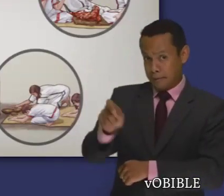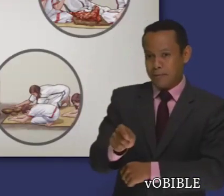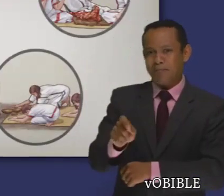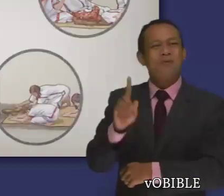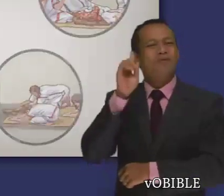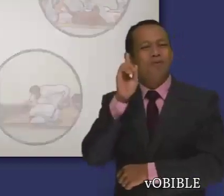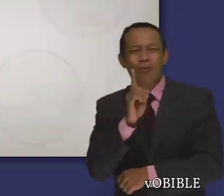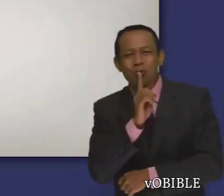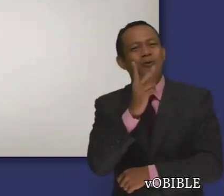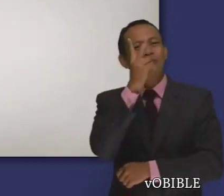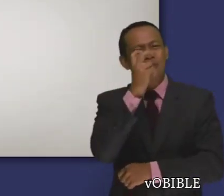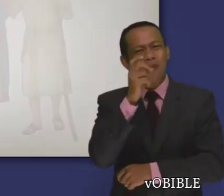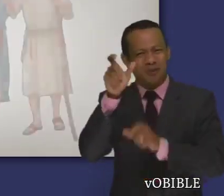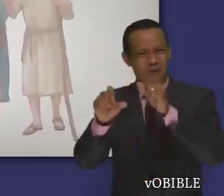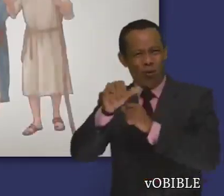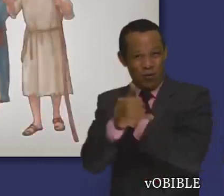como las demás naciones.